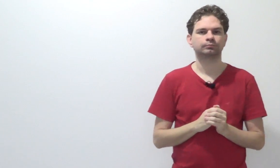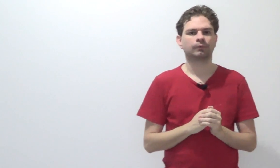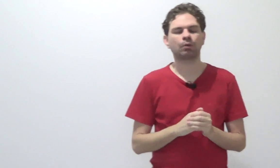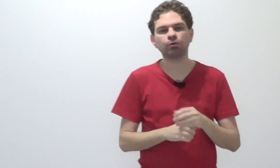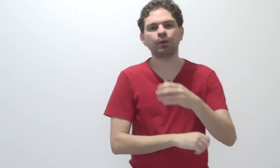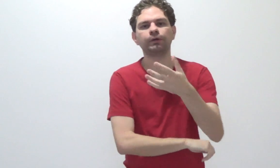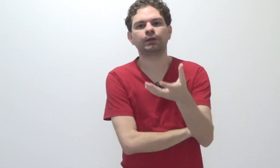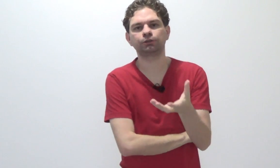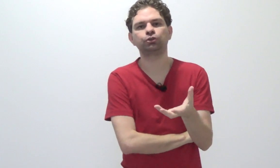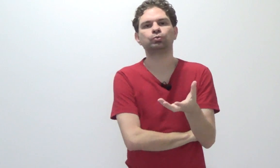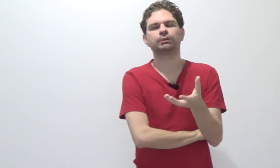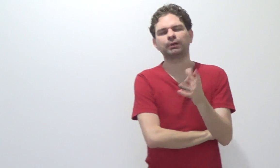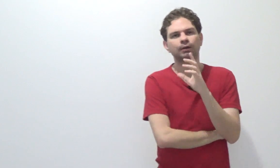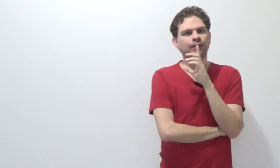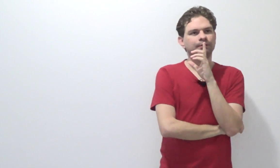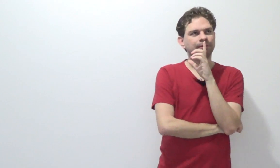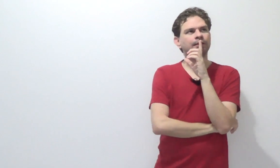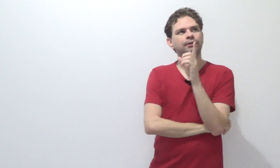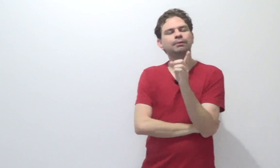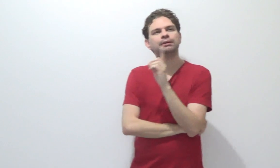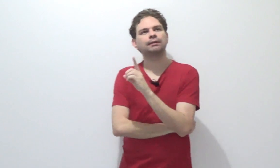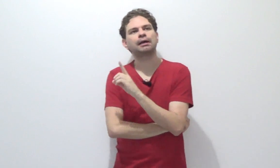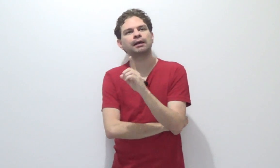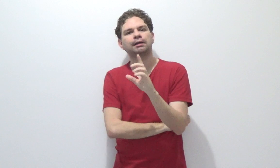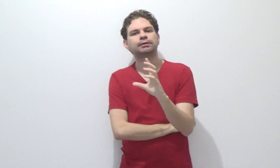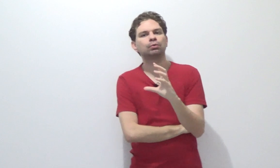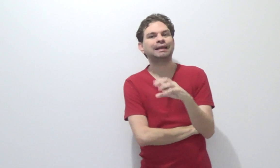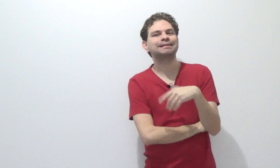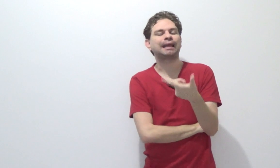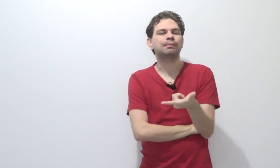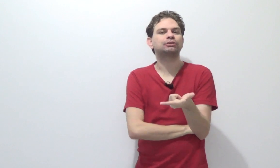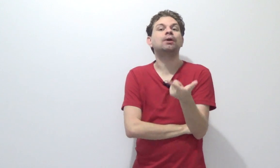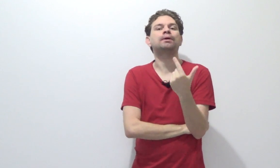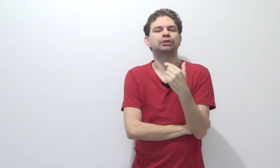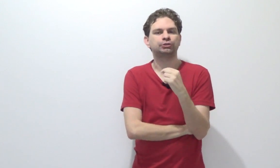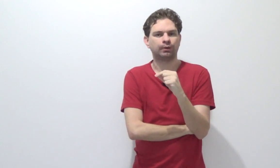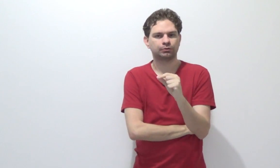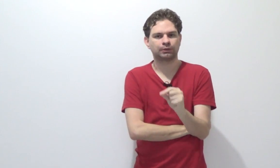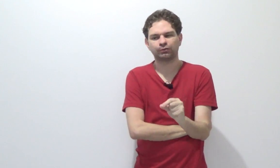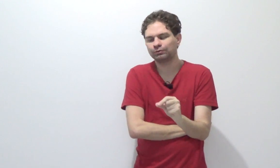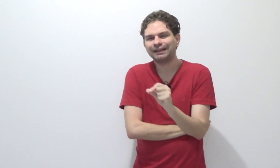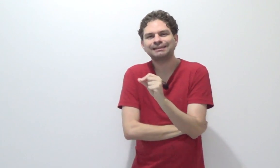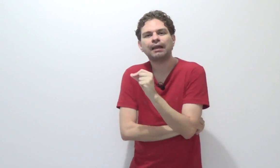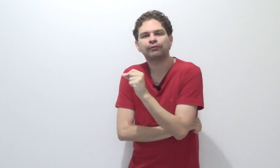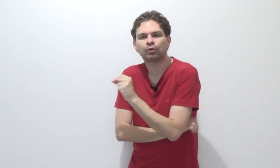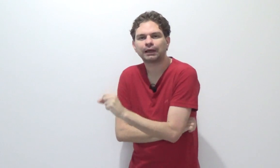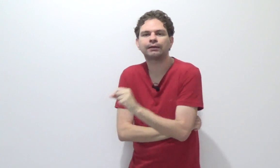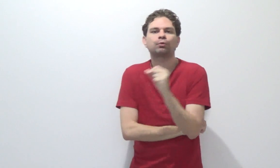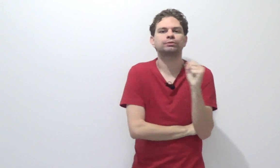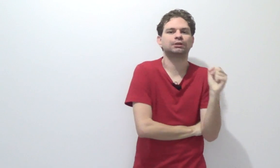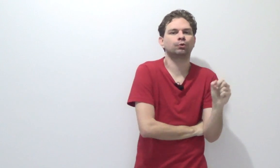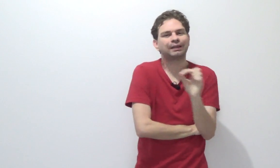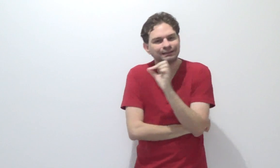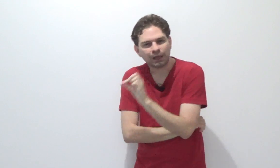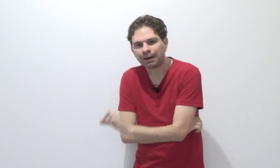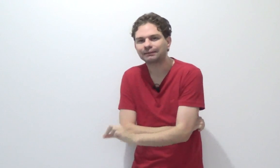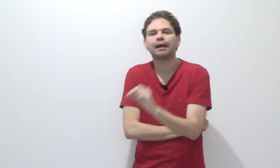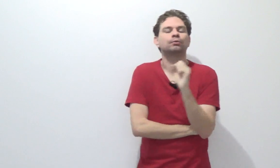Qual a teoria que a gente usa? Porque crime tentado é aquele que eu tentei, mas não atingi o resultado. Eu tentei furtar e não consegui. Eu tentei matar e não